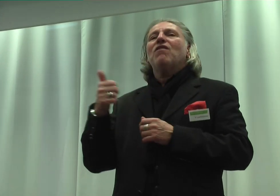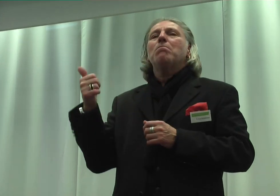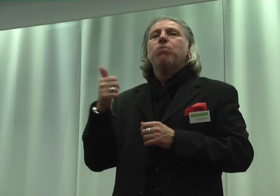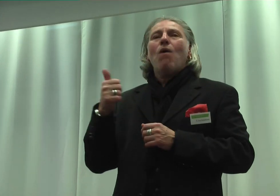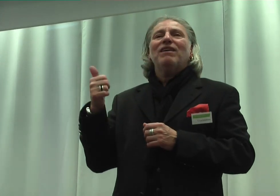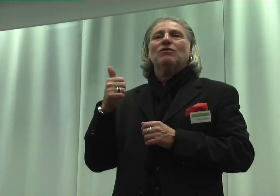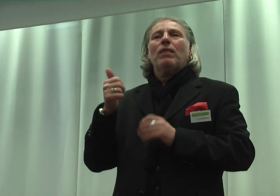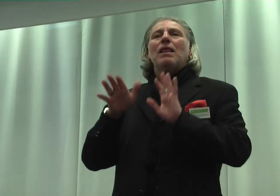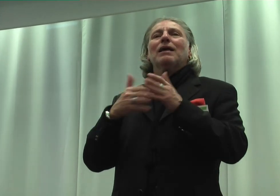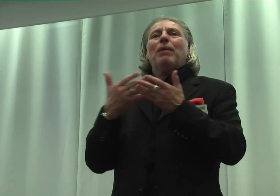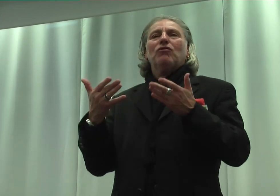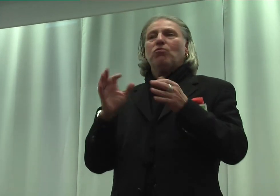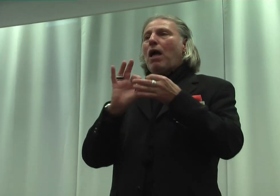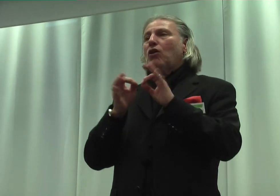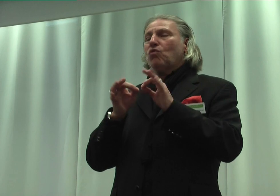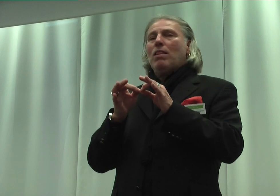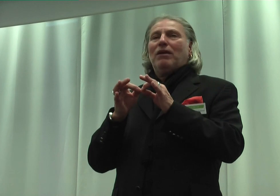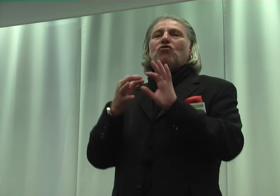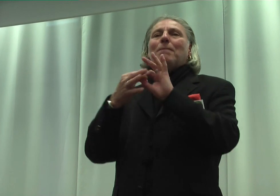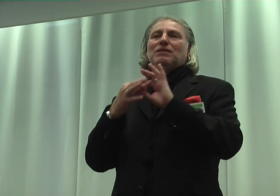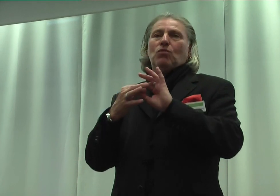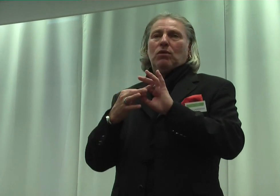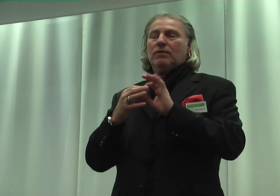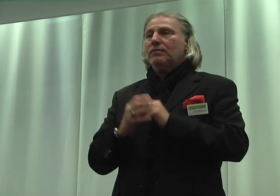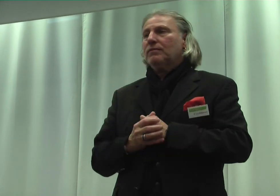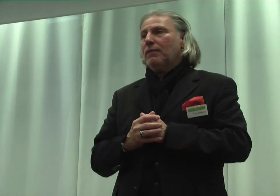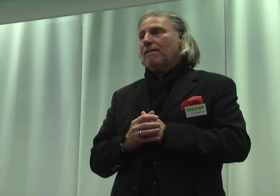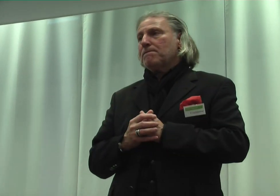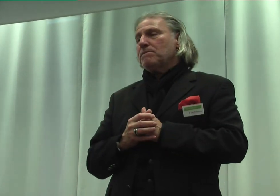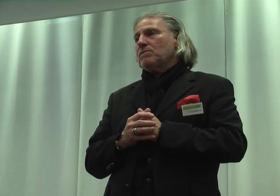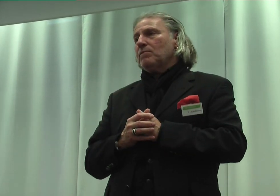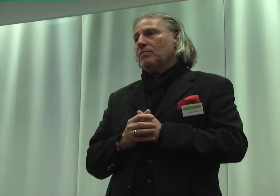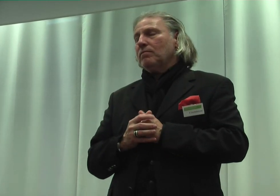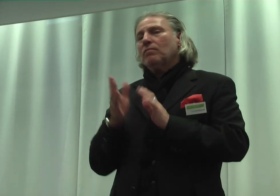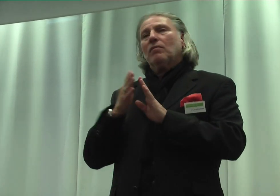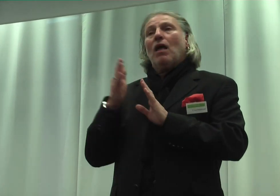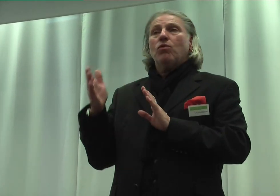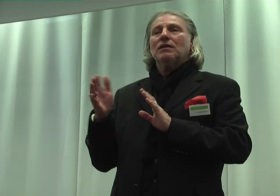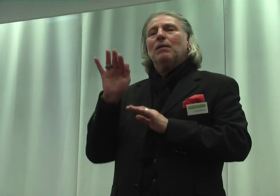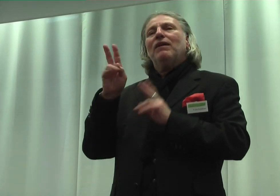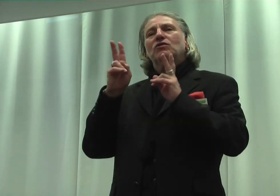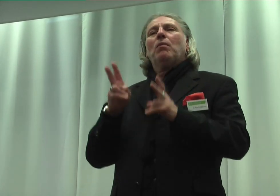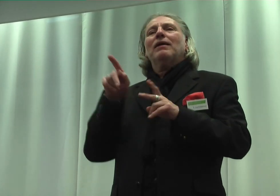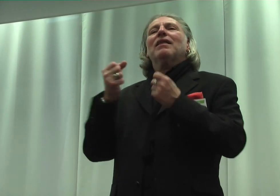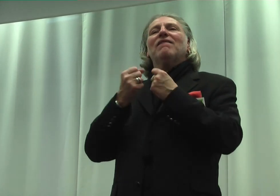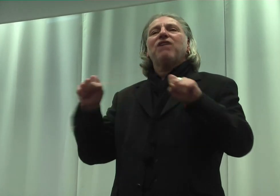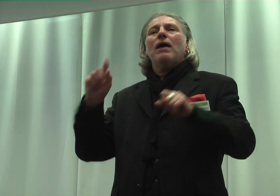Gebärdensprach-Görnchen in Besuch genommen. Außerdem werden zum Recht der freien Meinungsfreude und